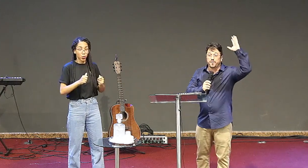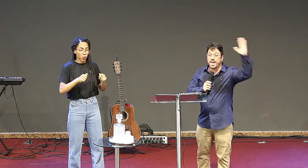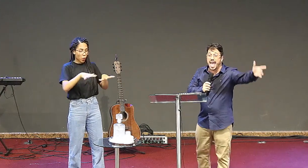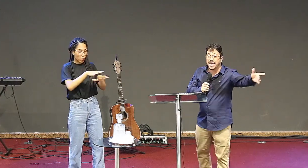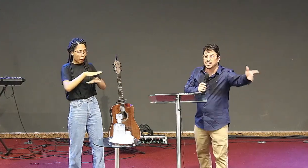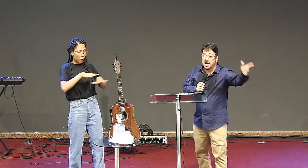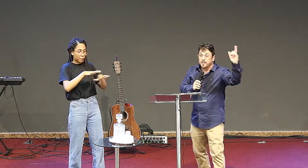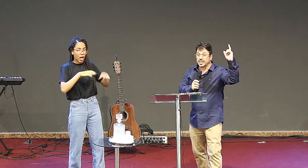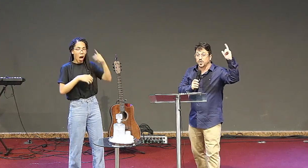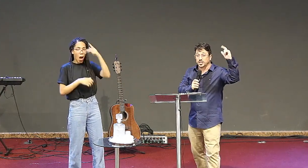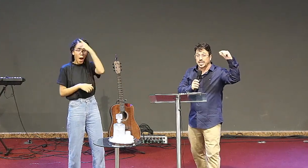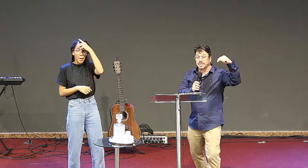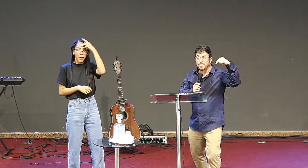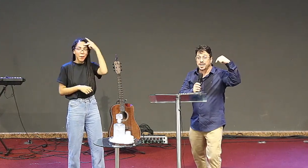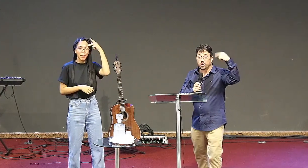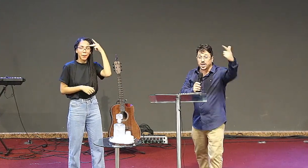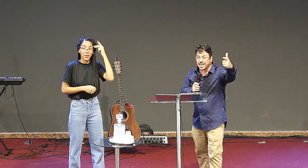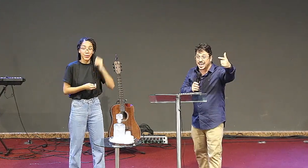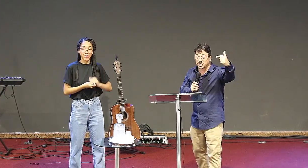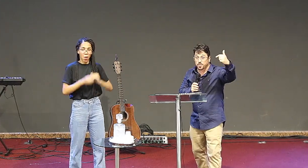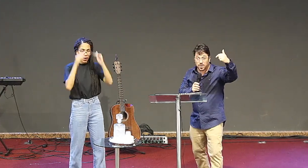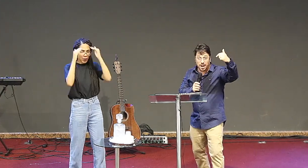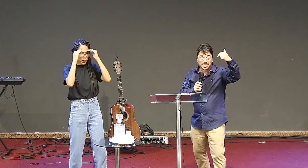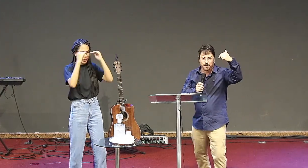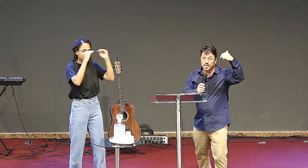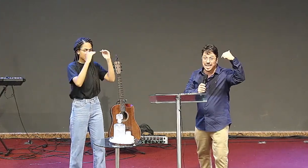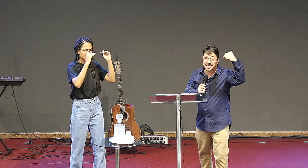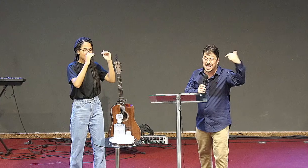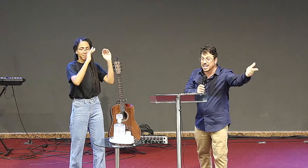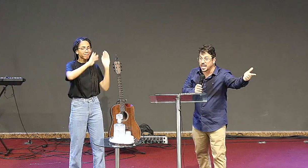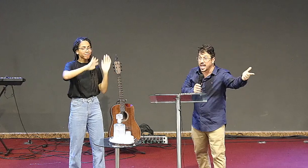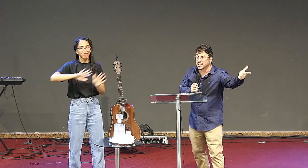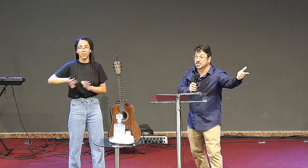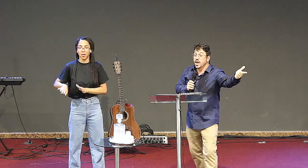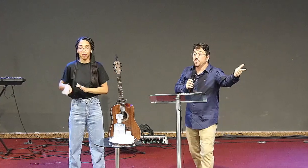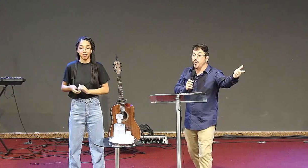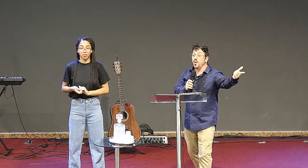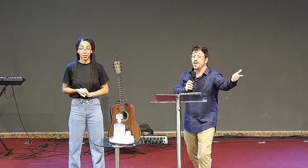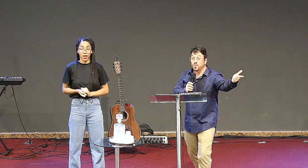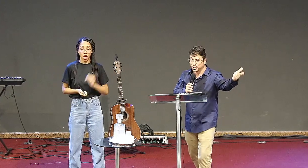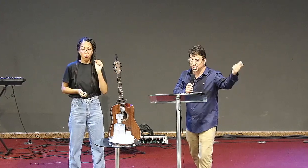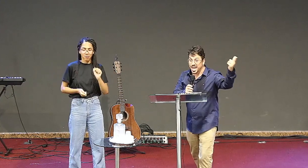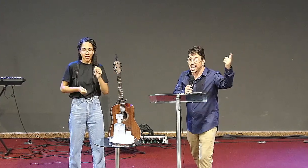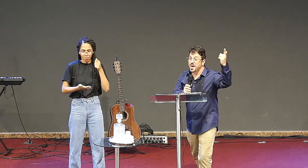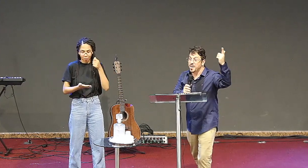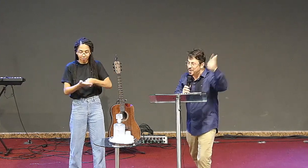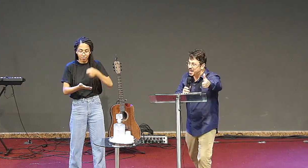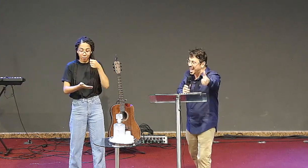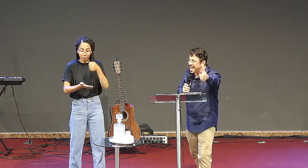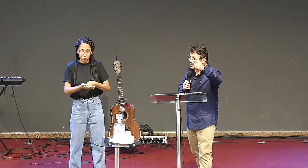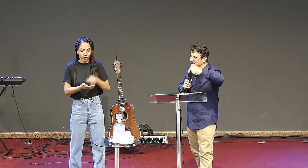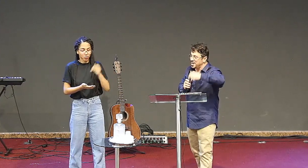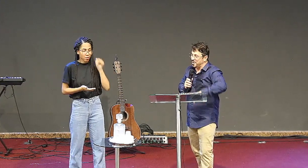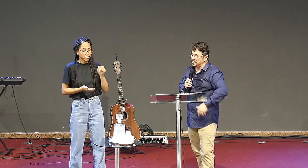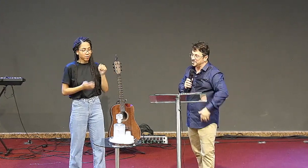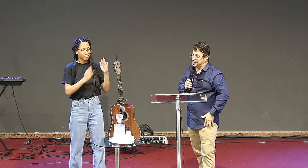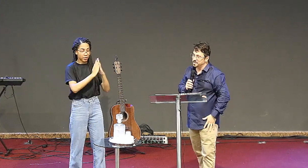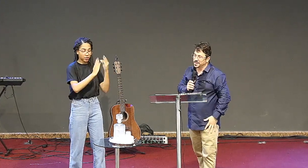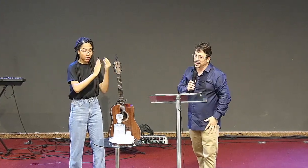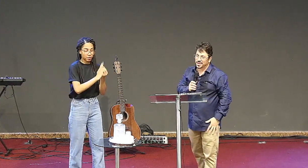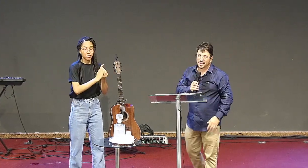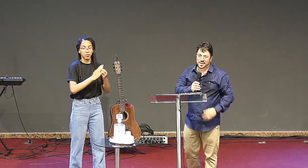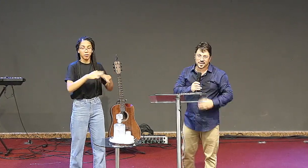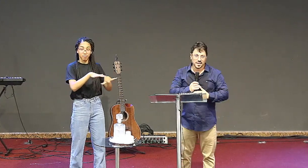eram infiéis, mas você não debandou da igreja por causa da infidelidade deles, porque você permanece fiel,